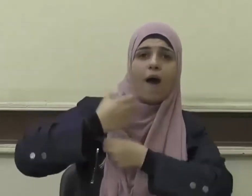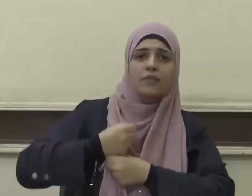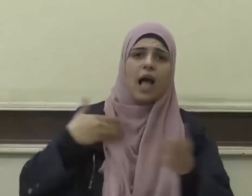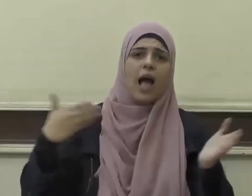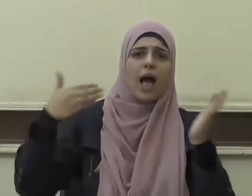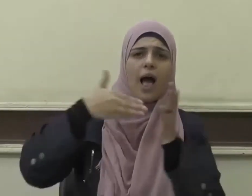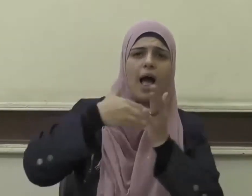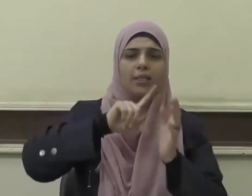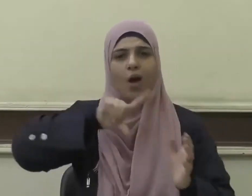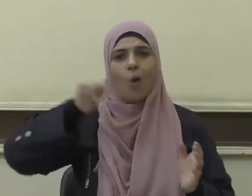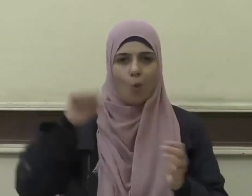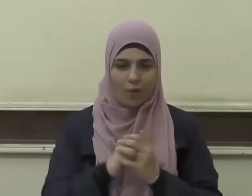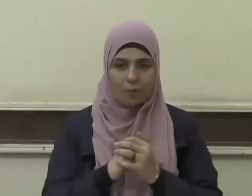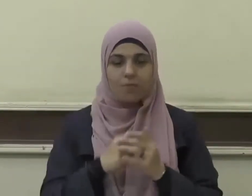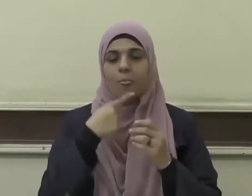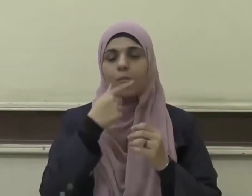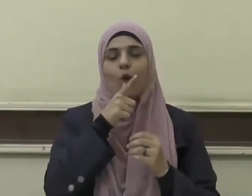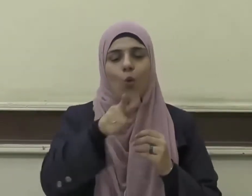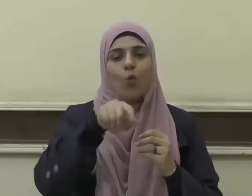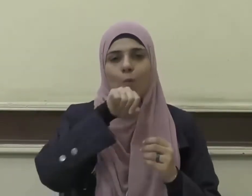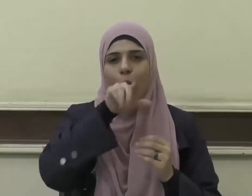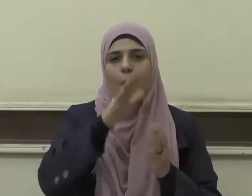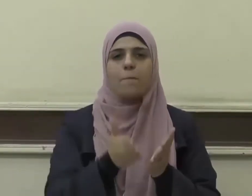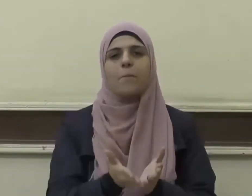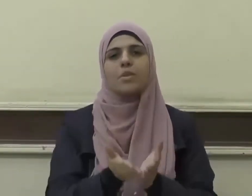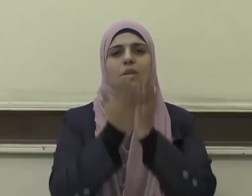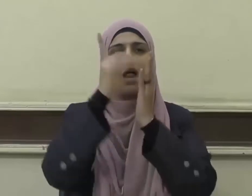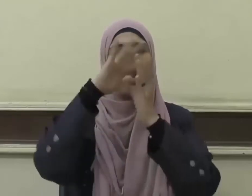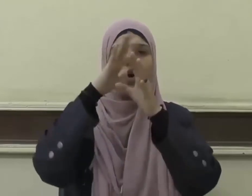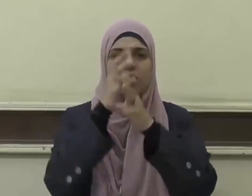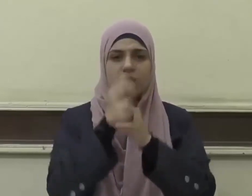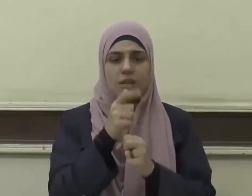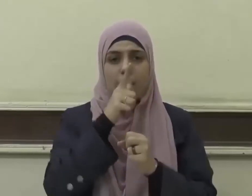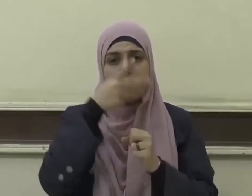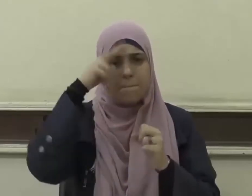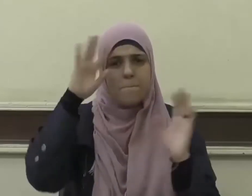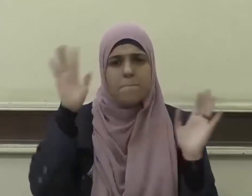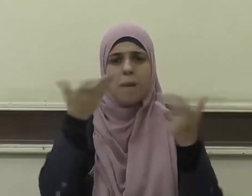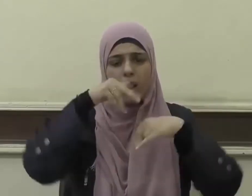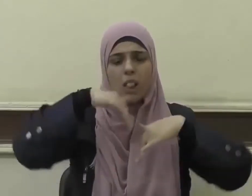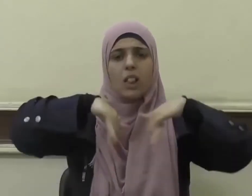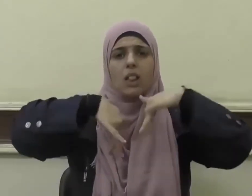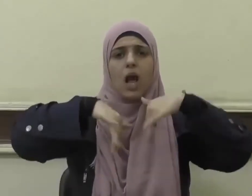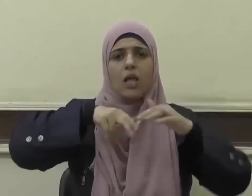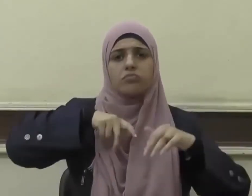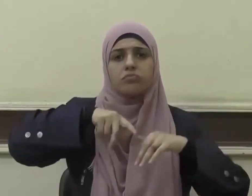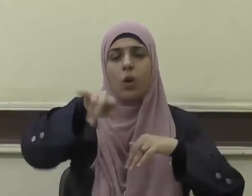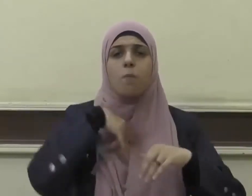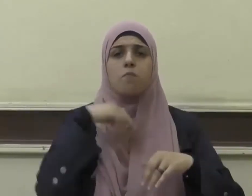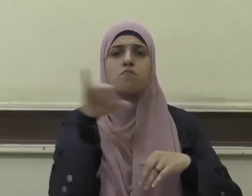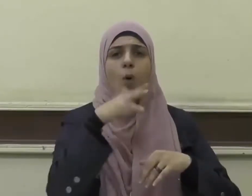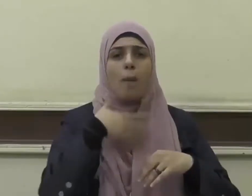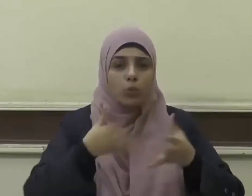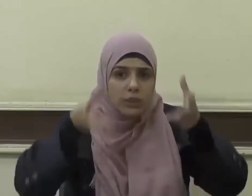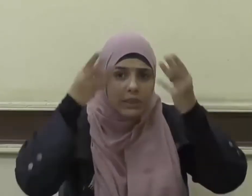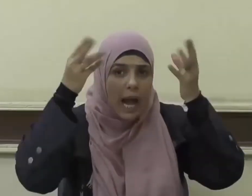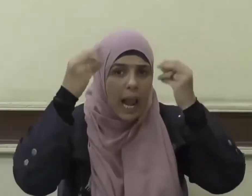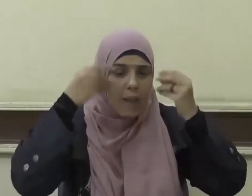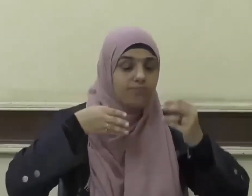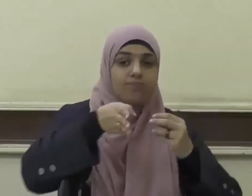ويقول صلى الله عليه وسلم من سلك طريقا يلتمس فيه علما سهل